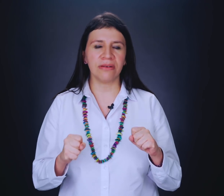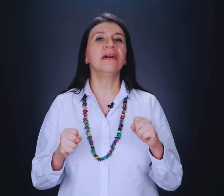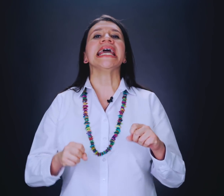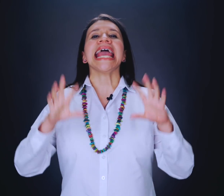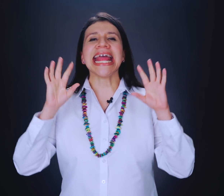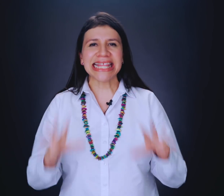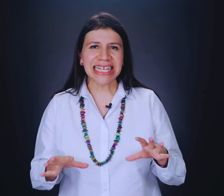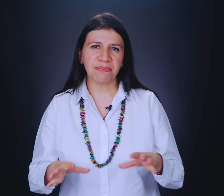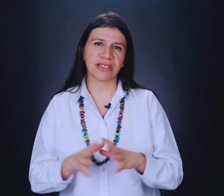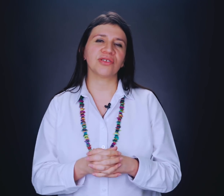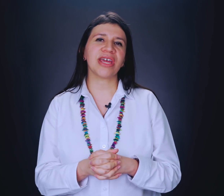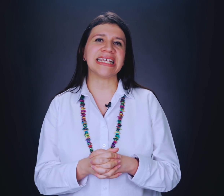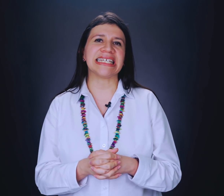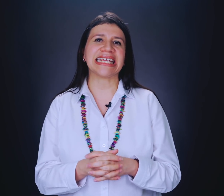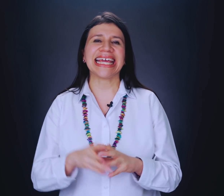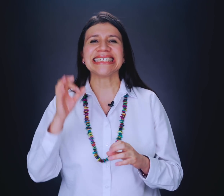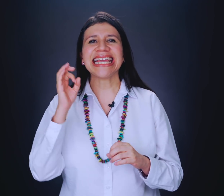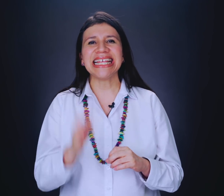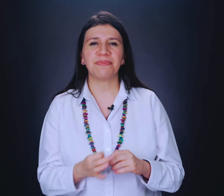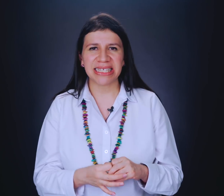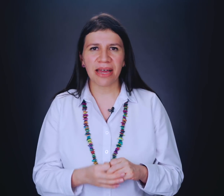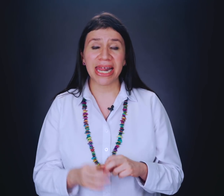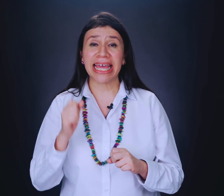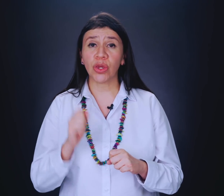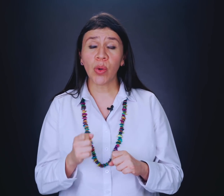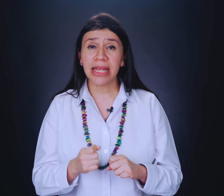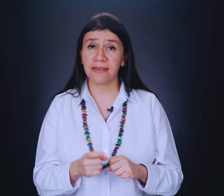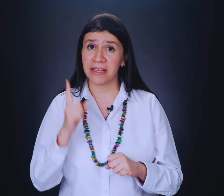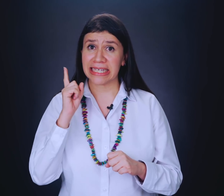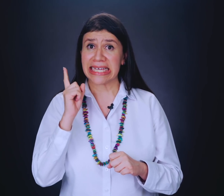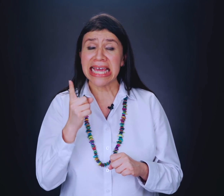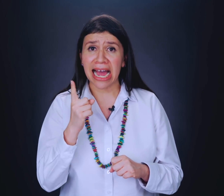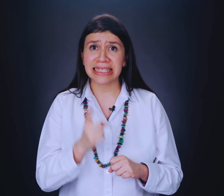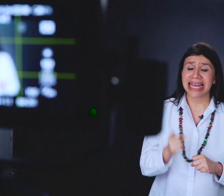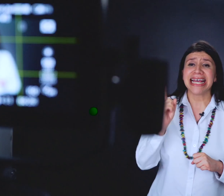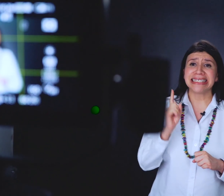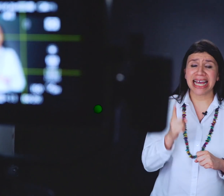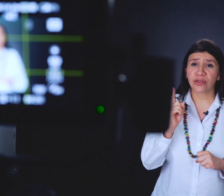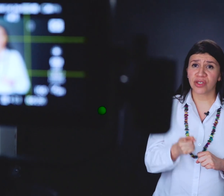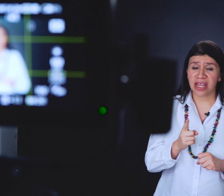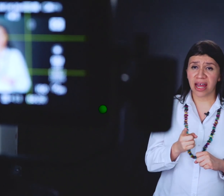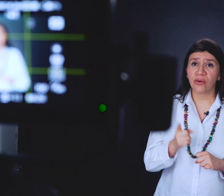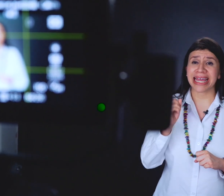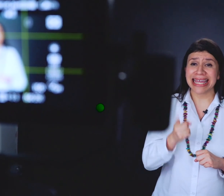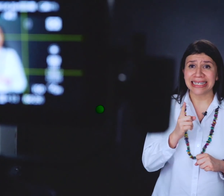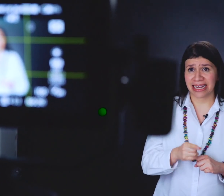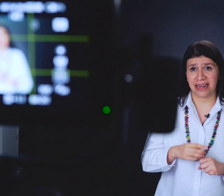En 10 pasos voy a decirte que es indispensable que tú identifiques y hagas si has considerado que quieres dejar de